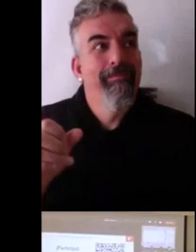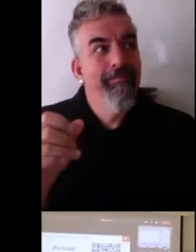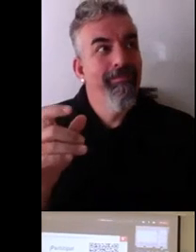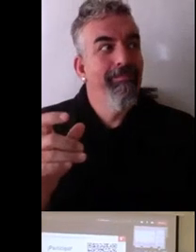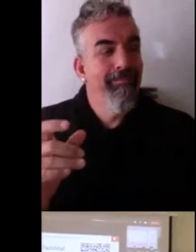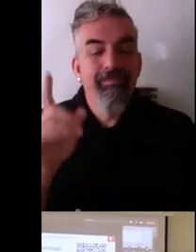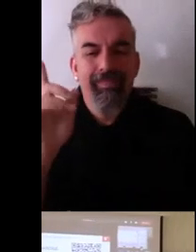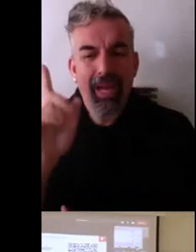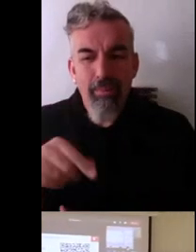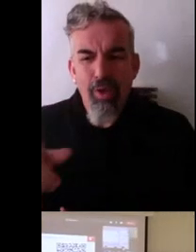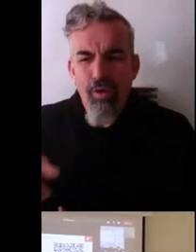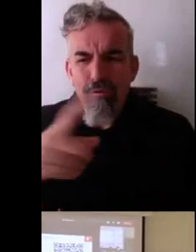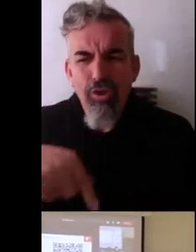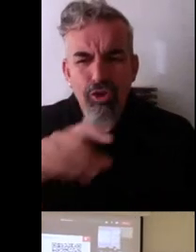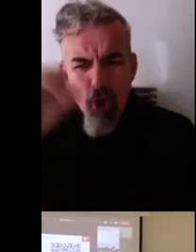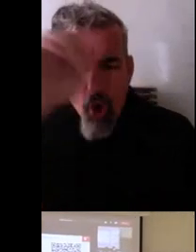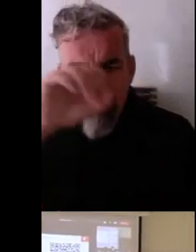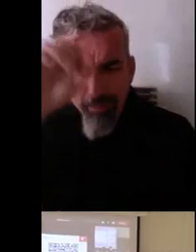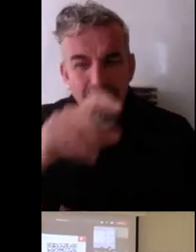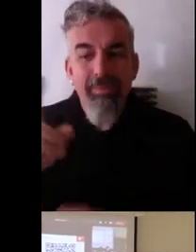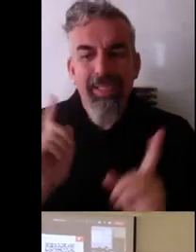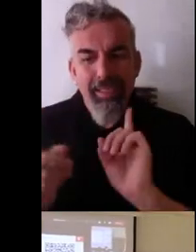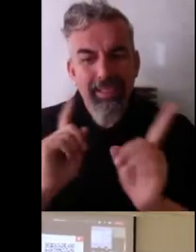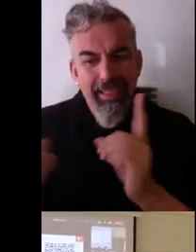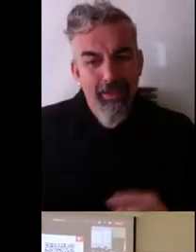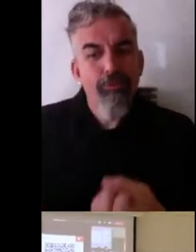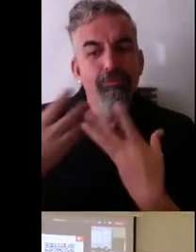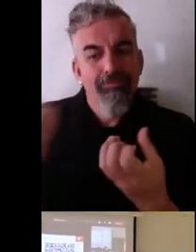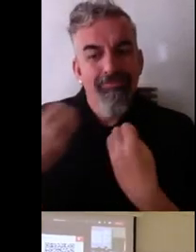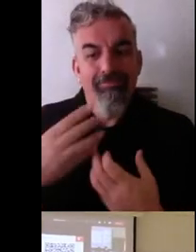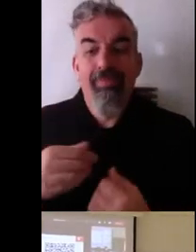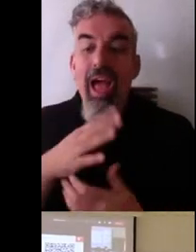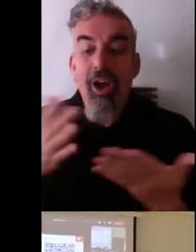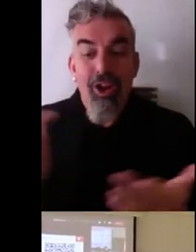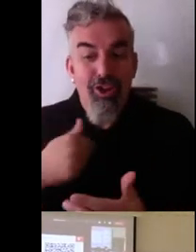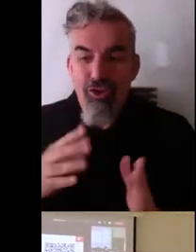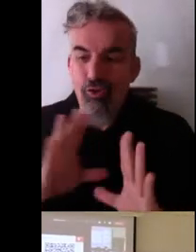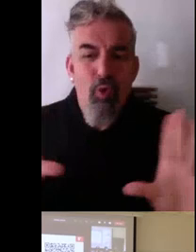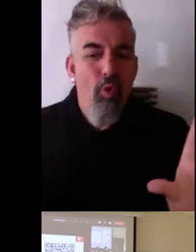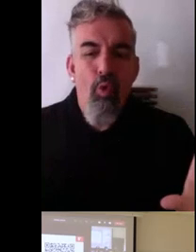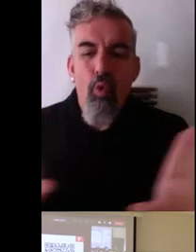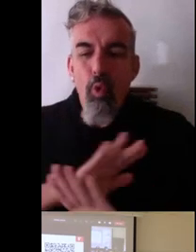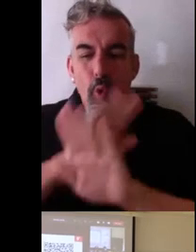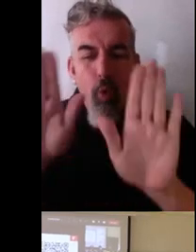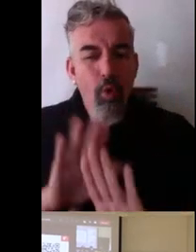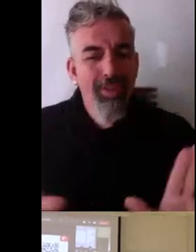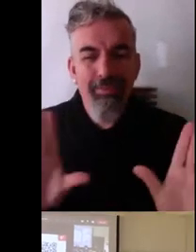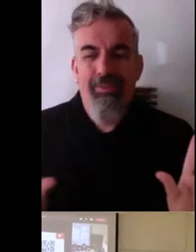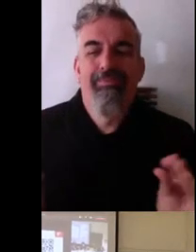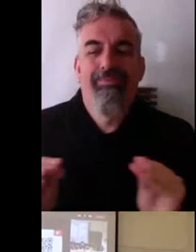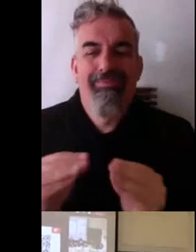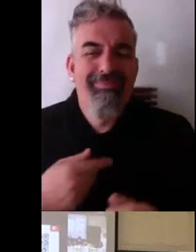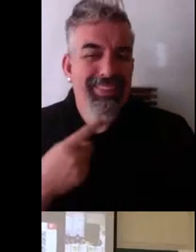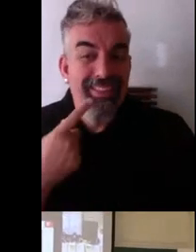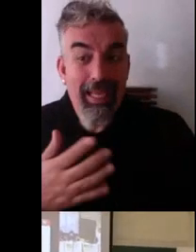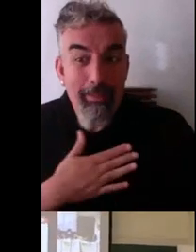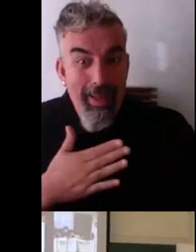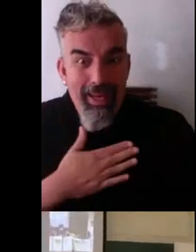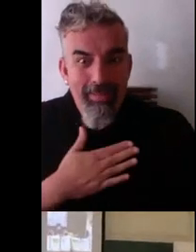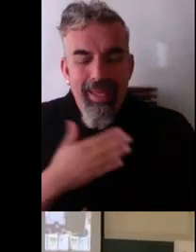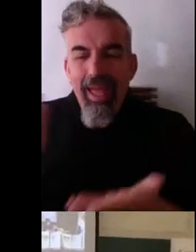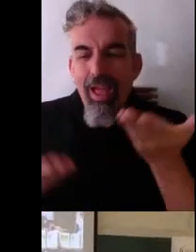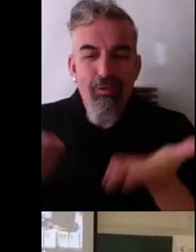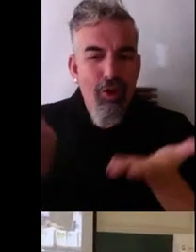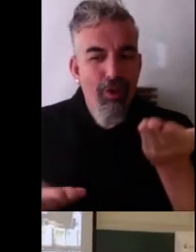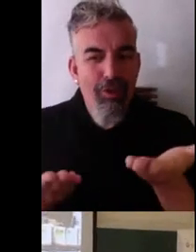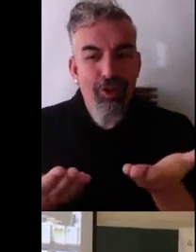expreséis vuestras opiniones también ahí desde el chat y yo quería simplemente acabar diciendo que para mí la evaluación como he